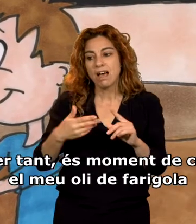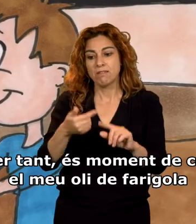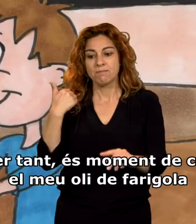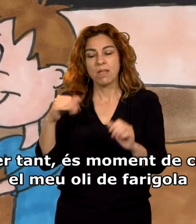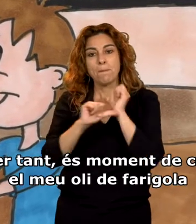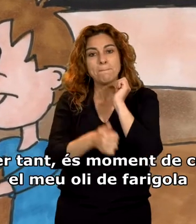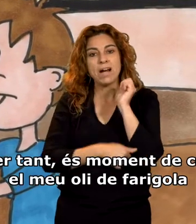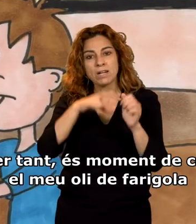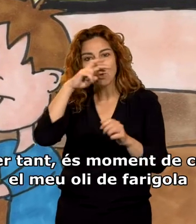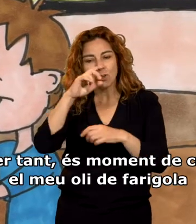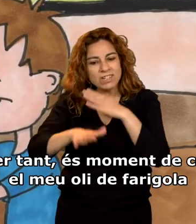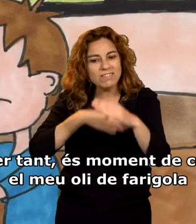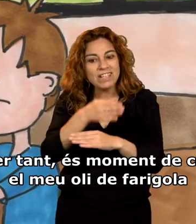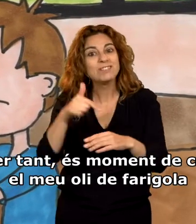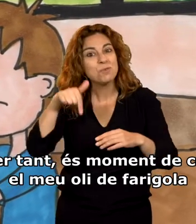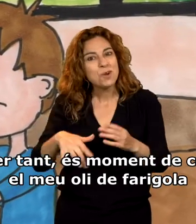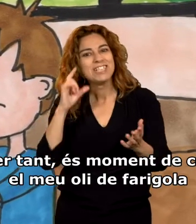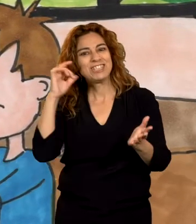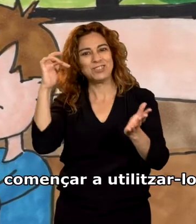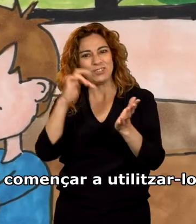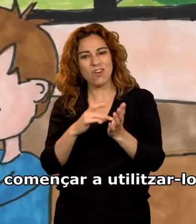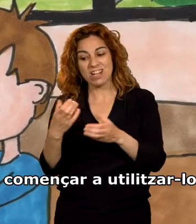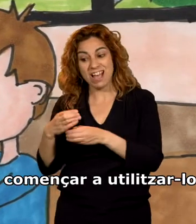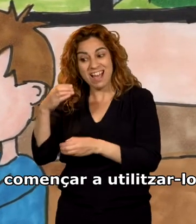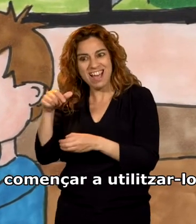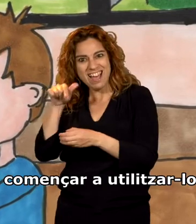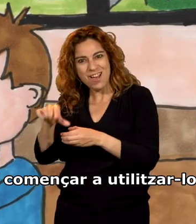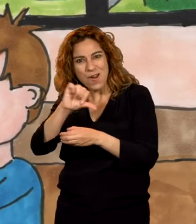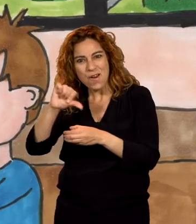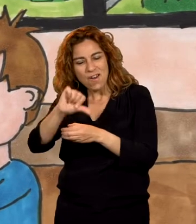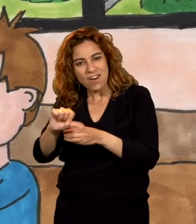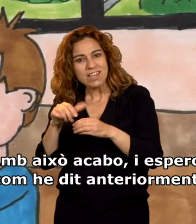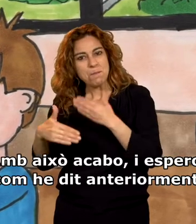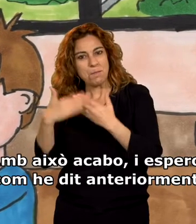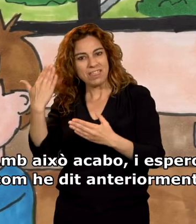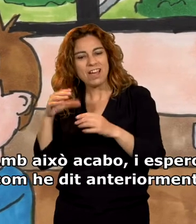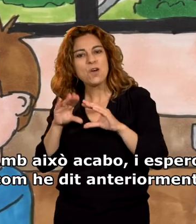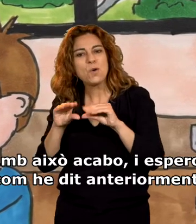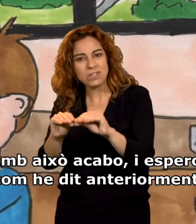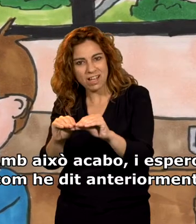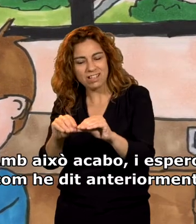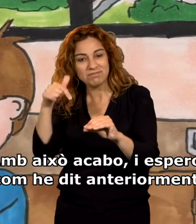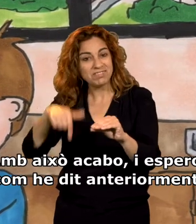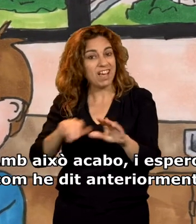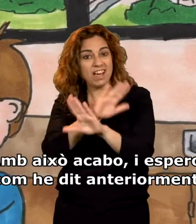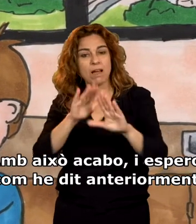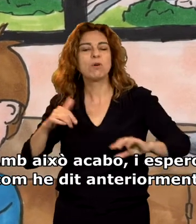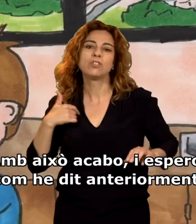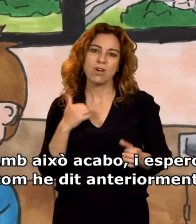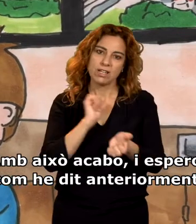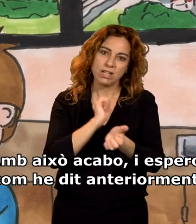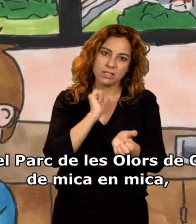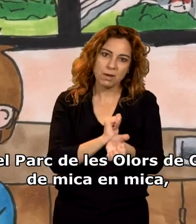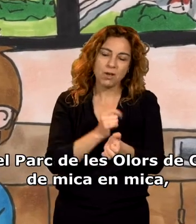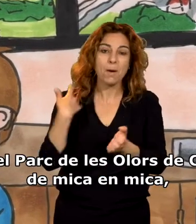i, per tant, és moment de colar el meu oli de farigola i començar a utilitzar-lo. Amb això acabo i espero, com he dit